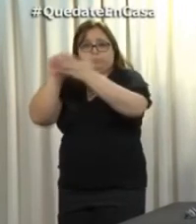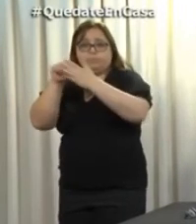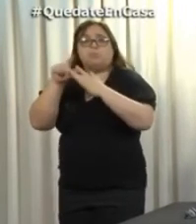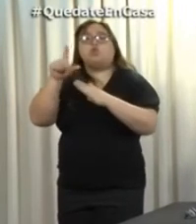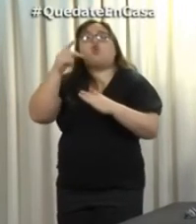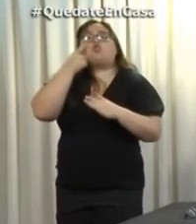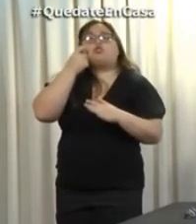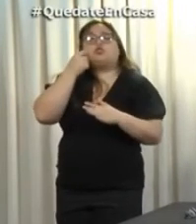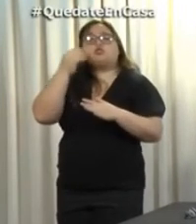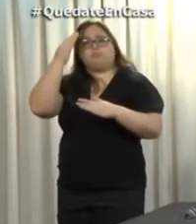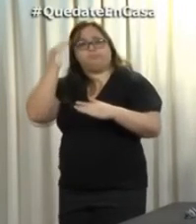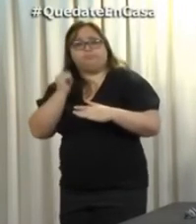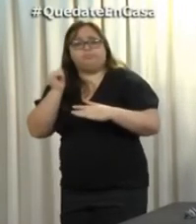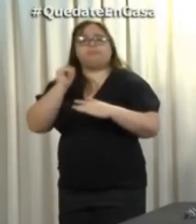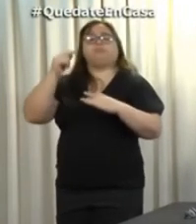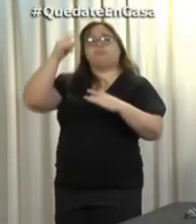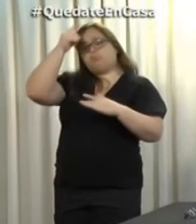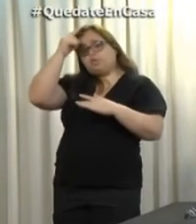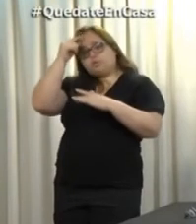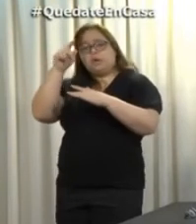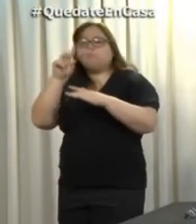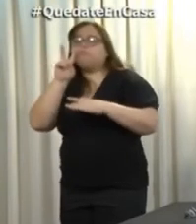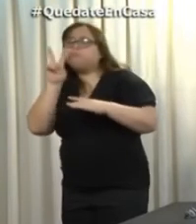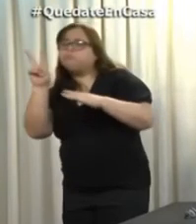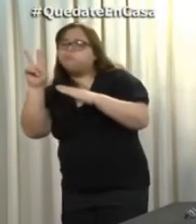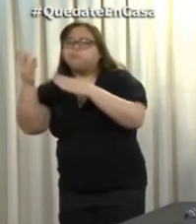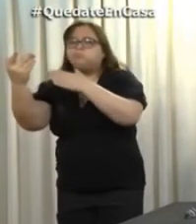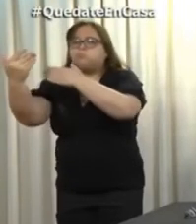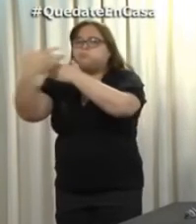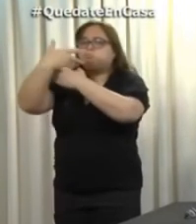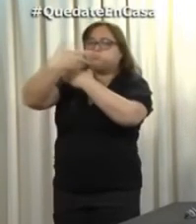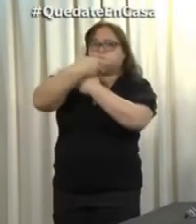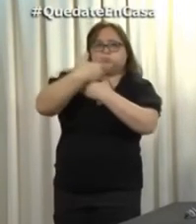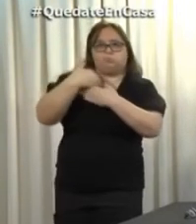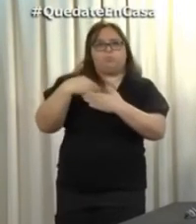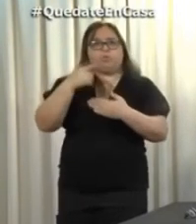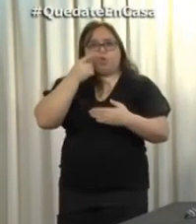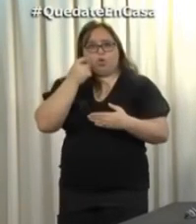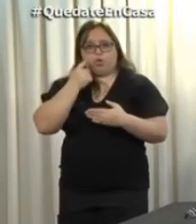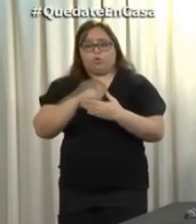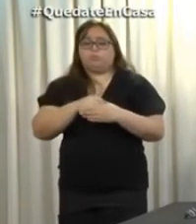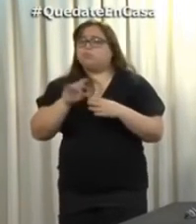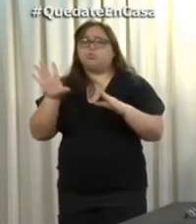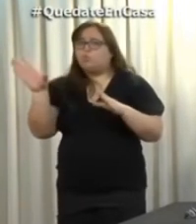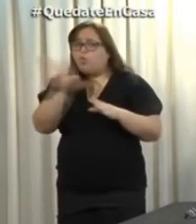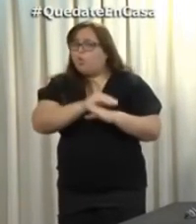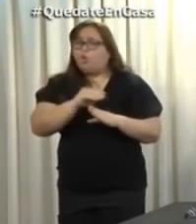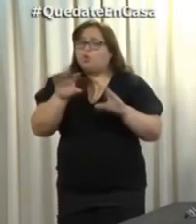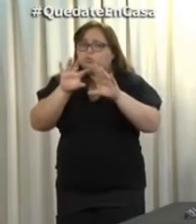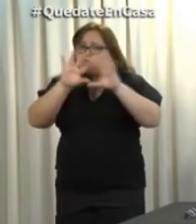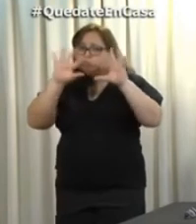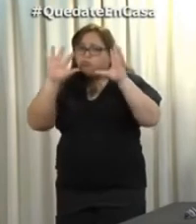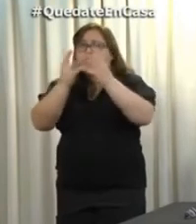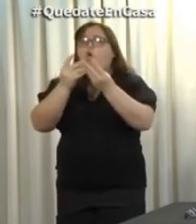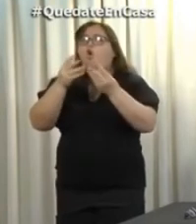Esto a partir de que se activó obviamente el plan de regreso a casa. Está todo controlado y con la